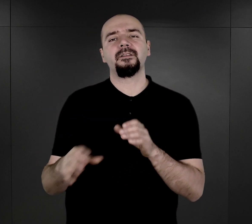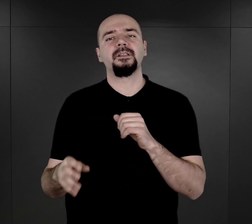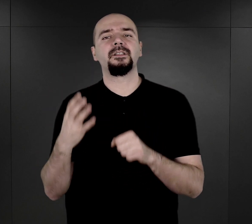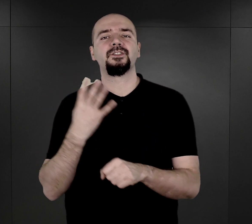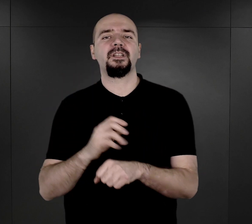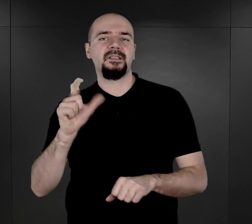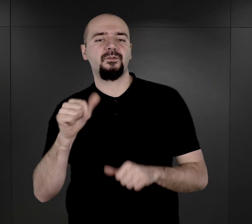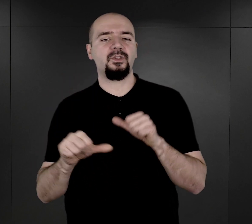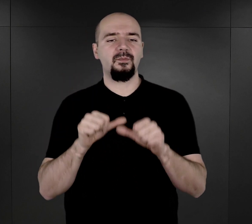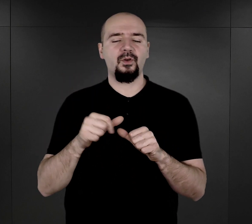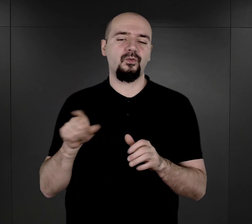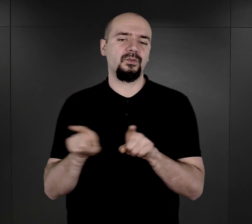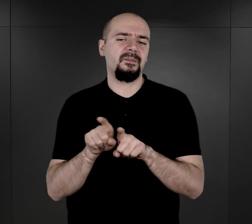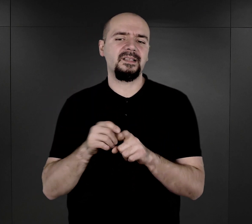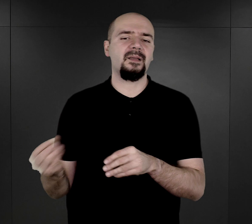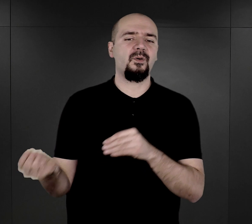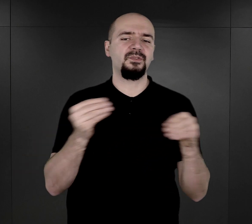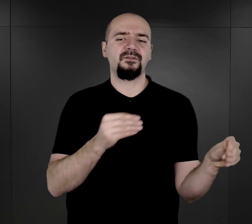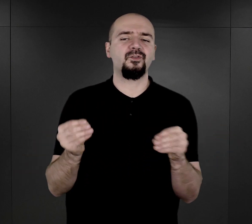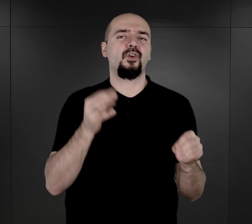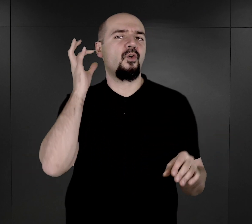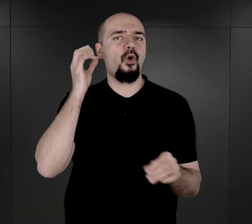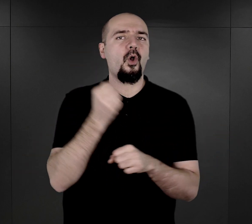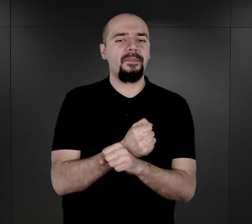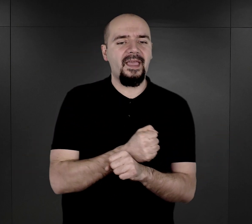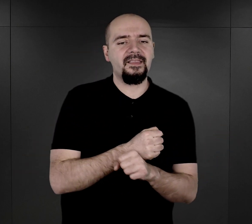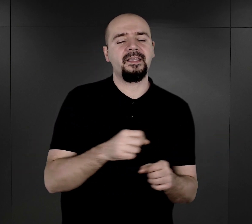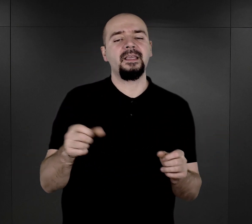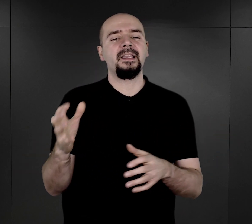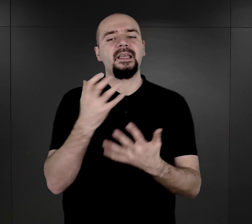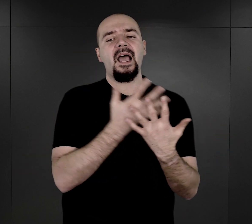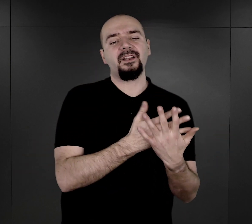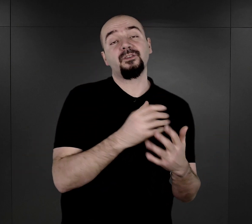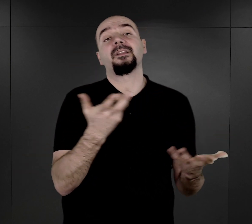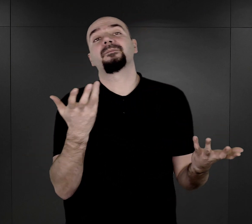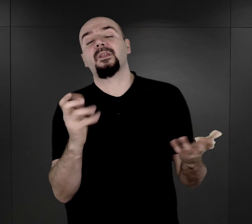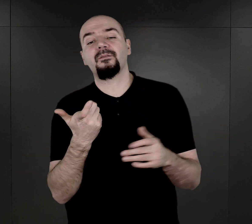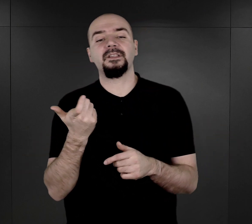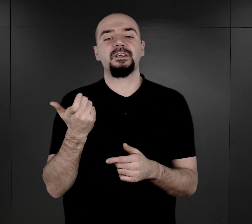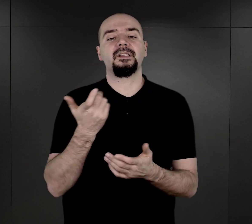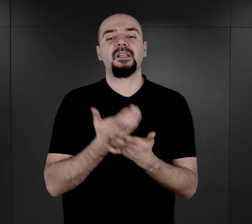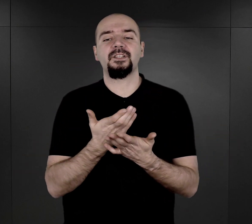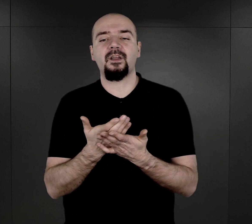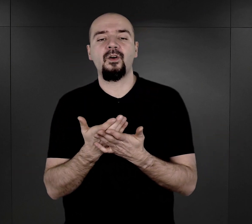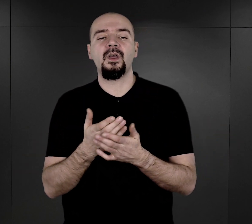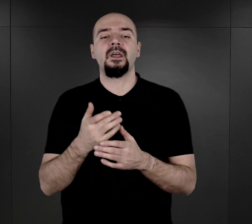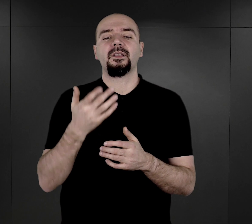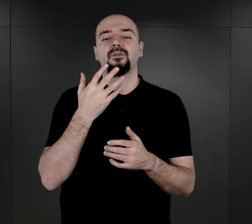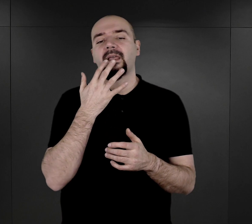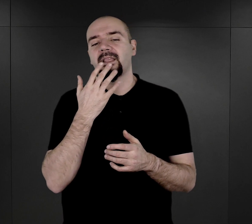Tam również przywożono więźniarki. Aresztowane, no właśnie, tutaj dostępna literatura nie wyjaśnia nam